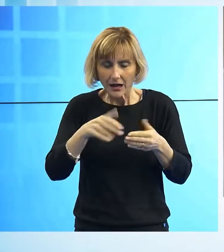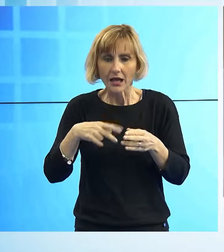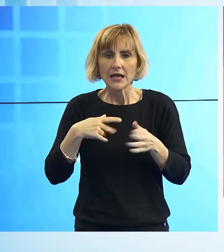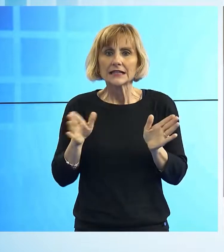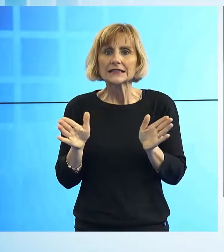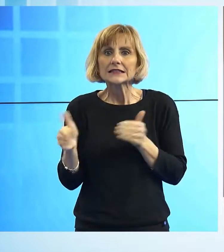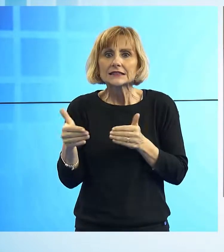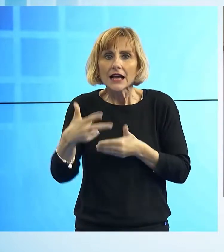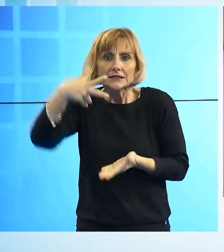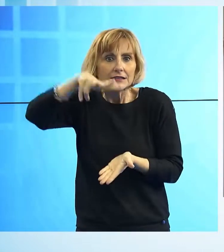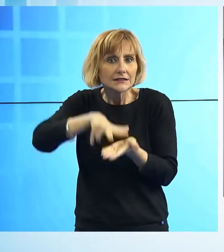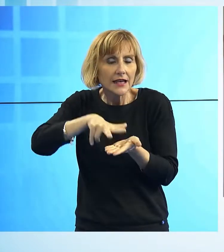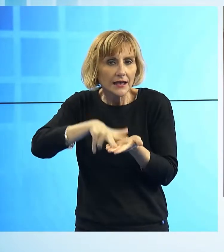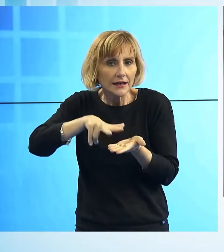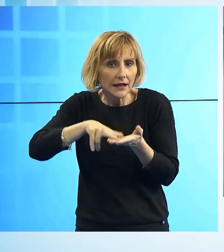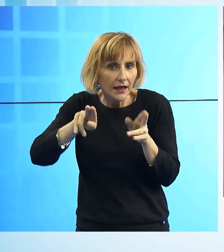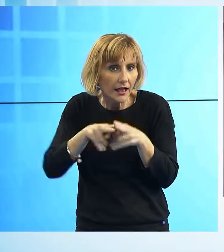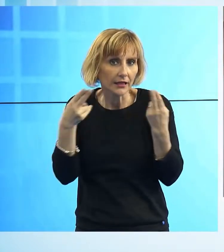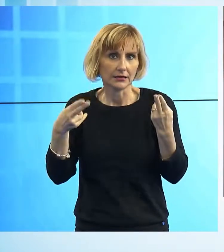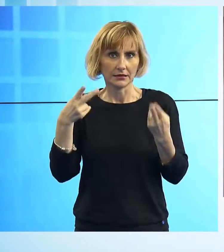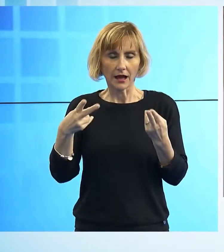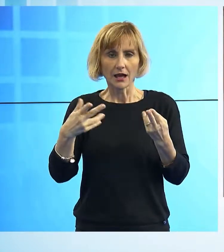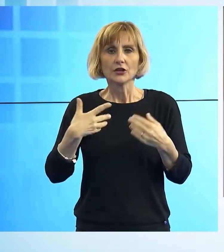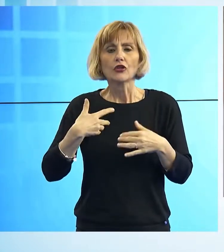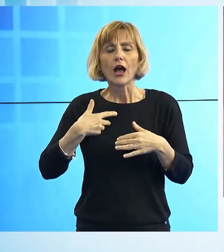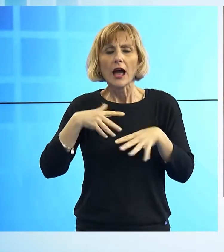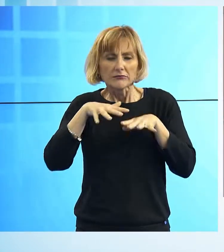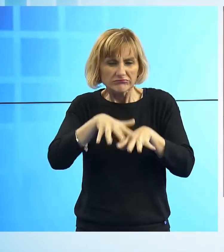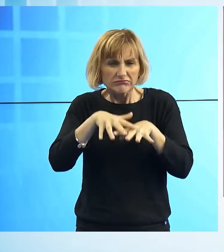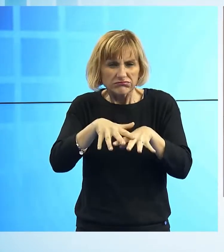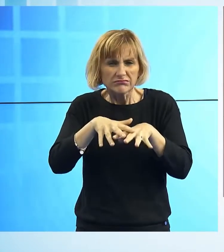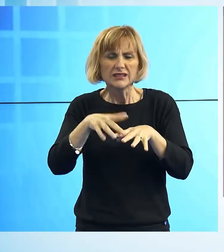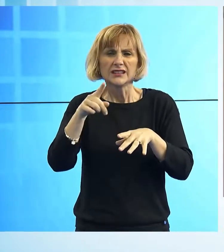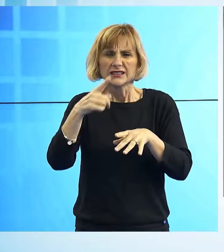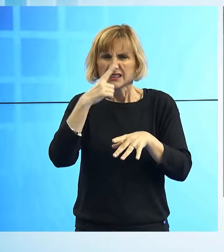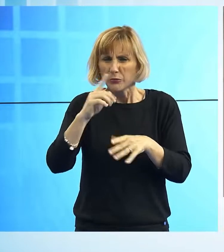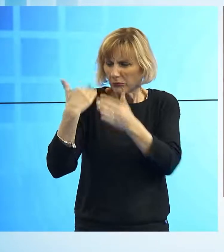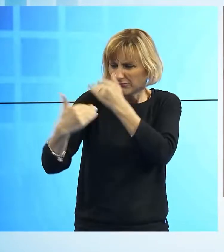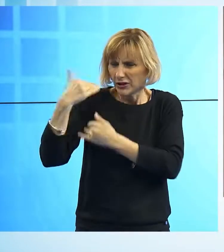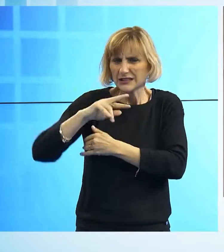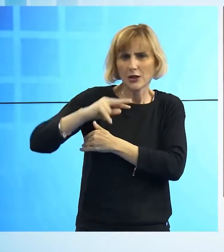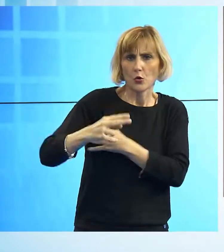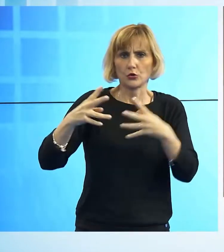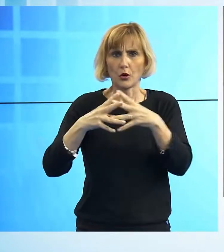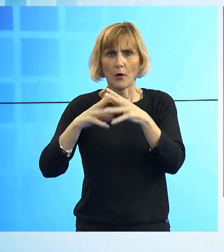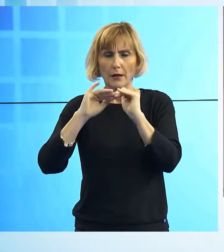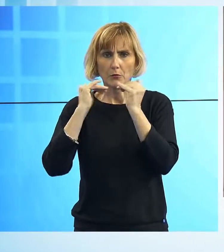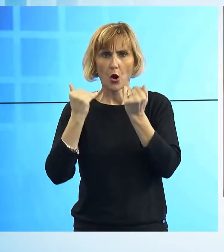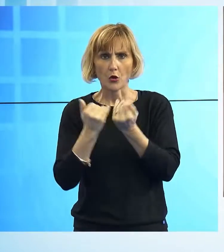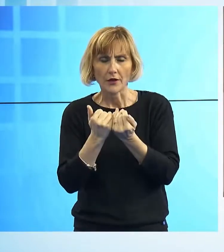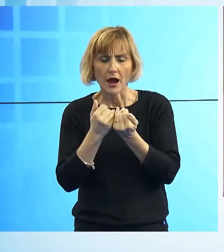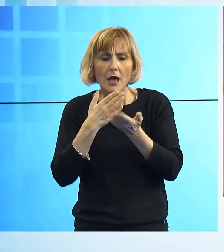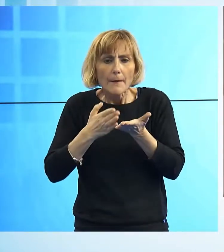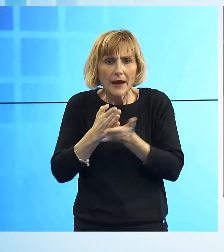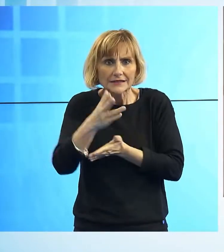È piena di detriti che forse sono lì dalla seconda guerra mondiale. Di certo questa stanza, o passaggio, è rimasto segreto chissà da